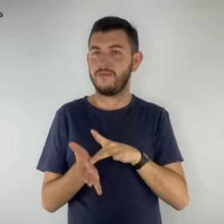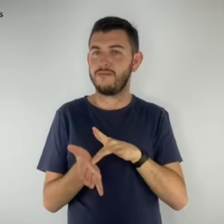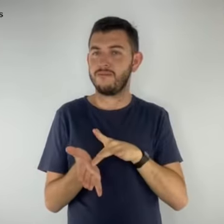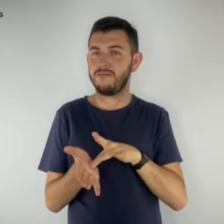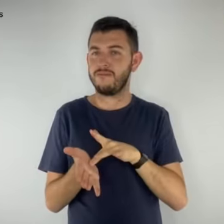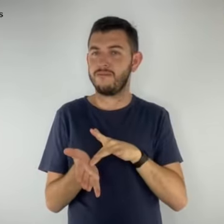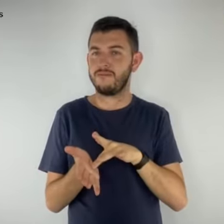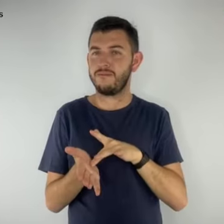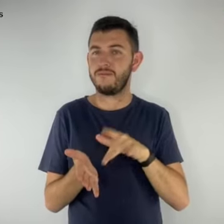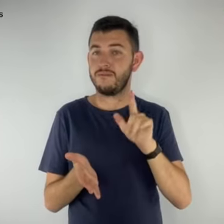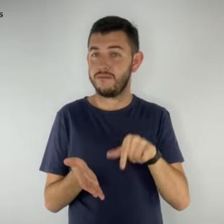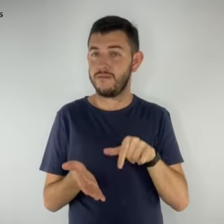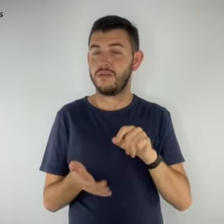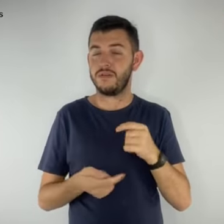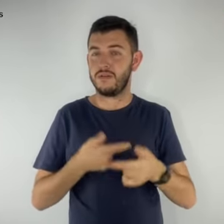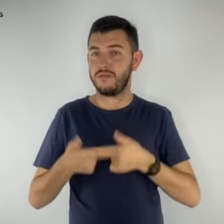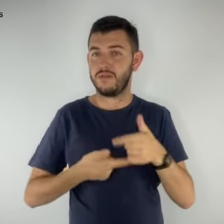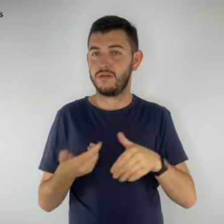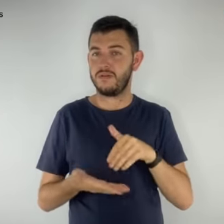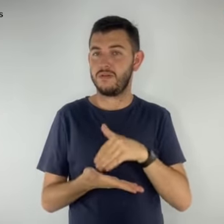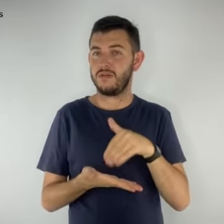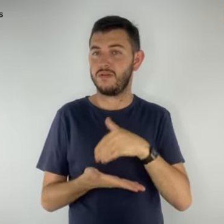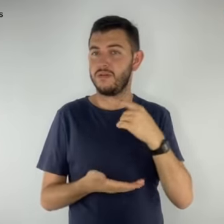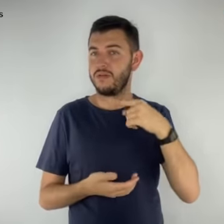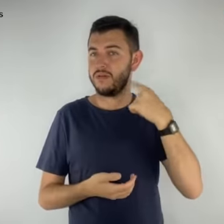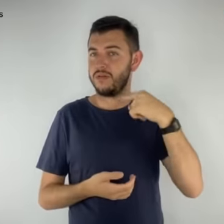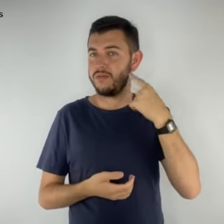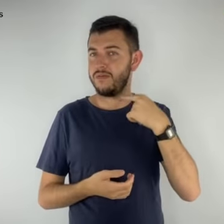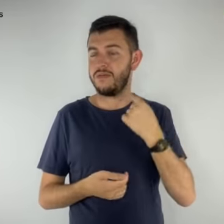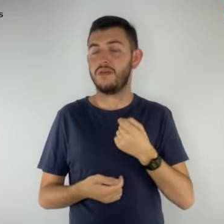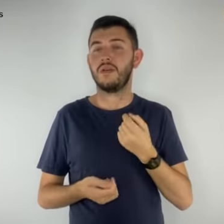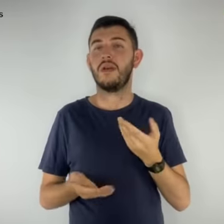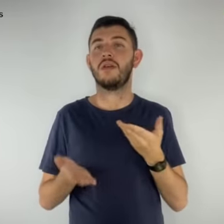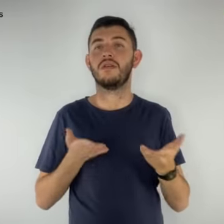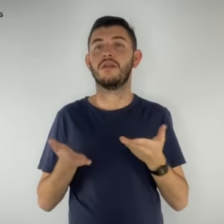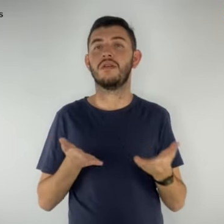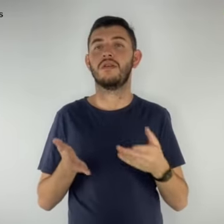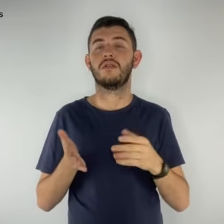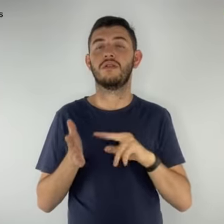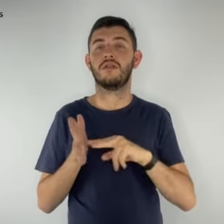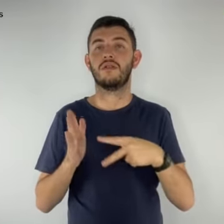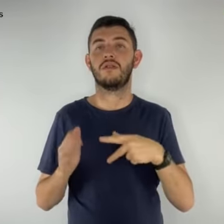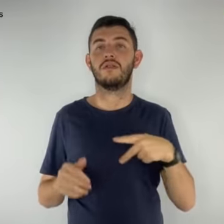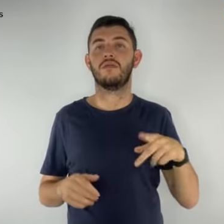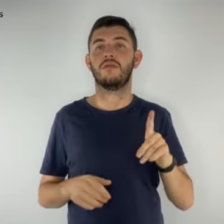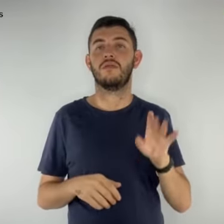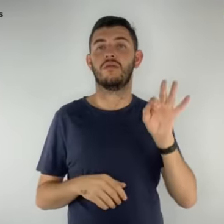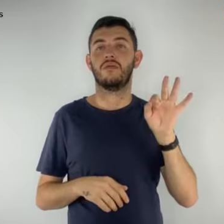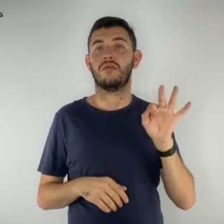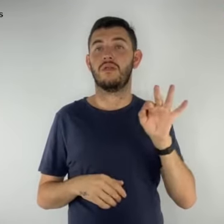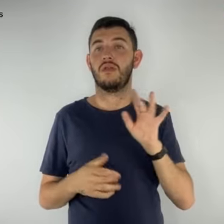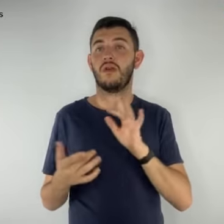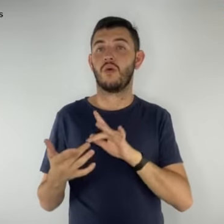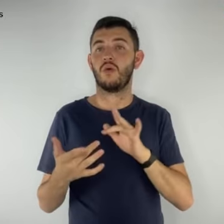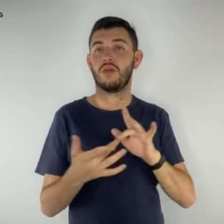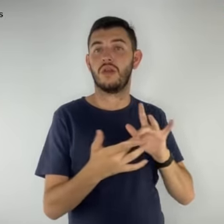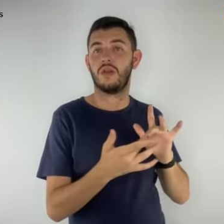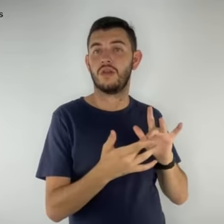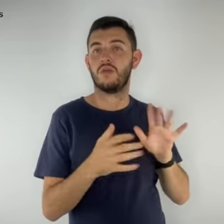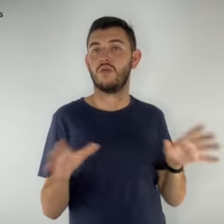funcionário de um dos escritórios de advocacia que atendem o Simpro, entra em contato com